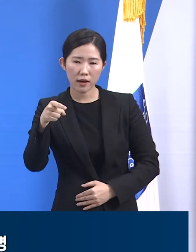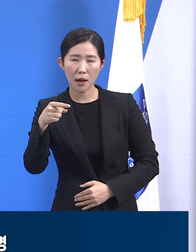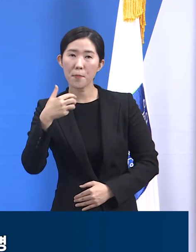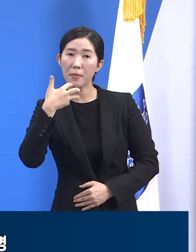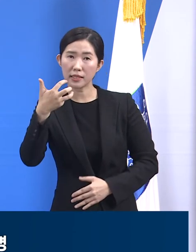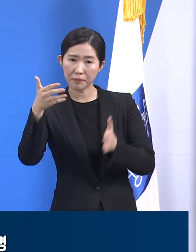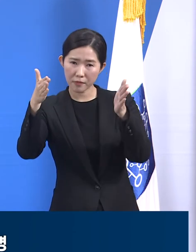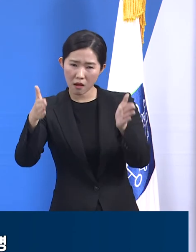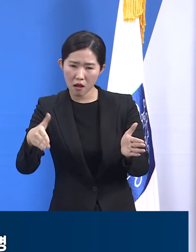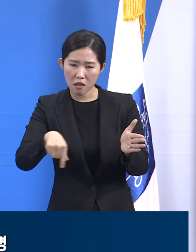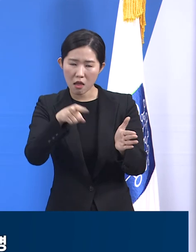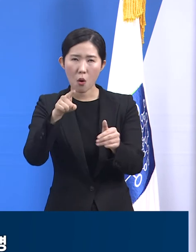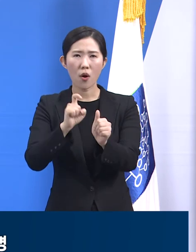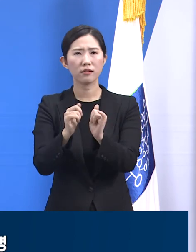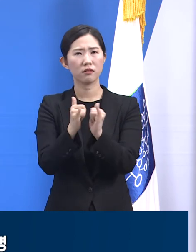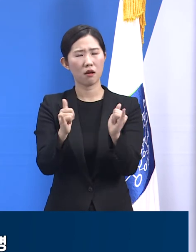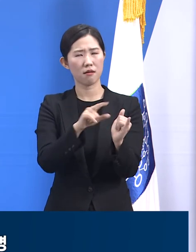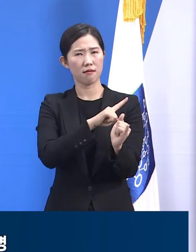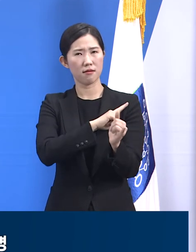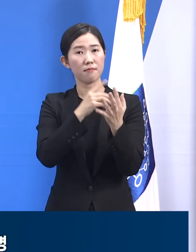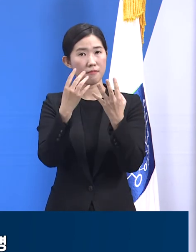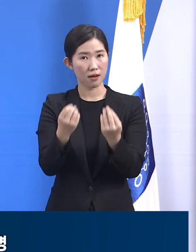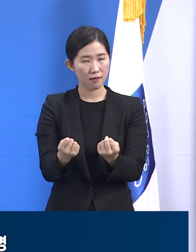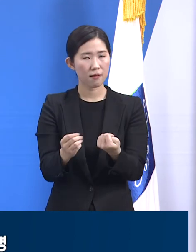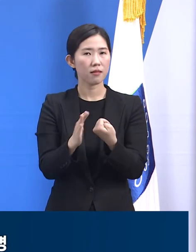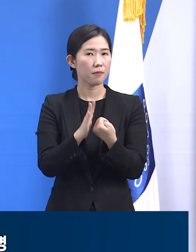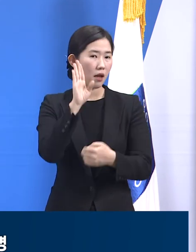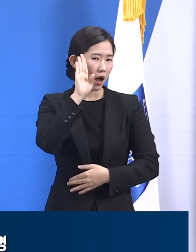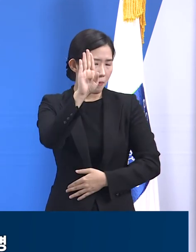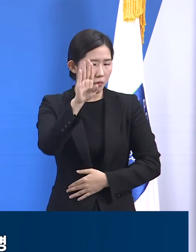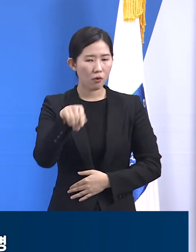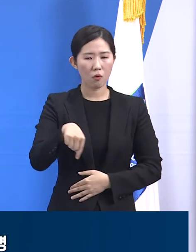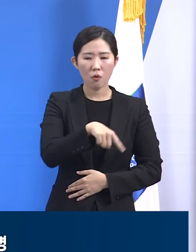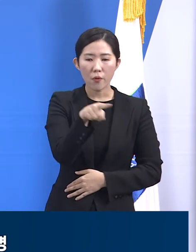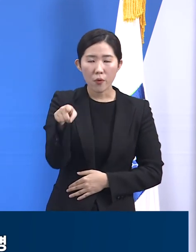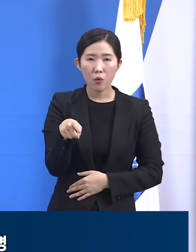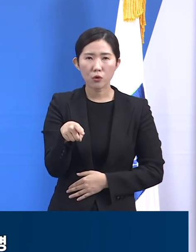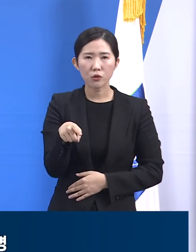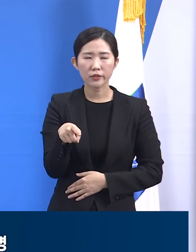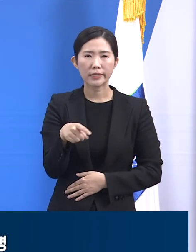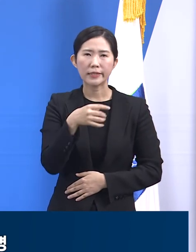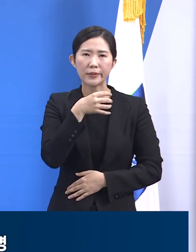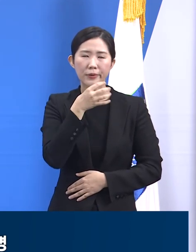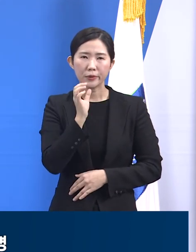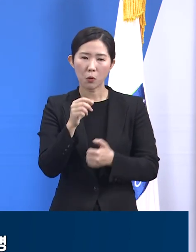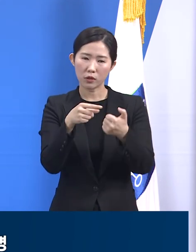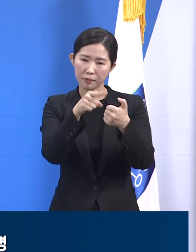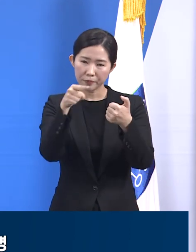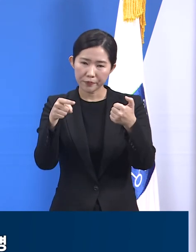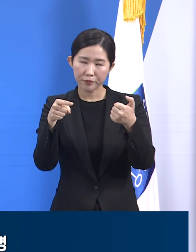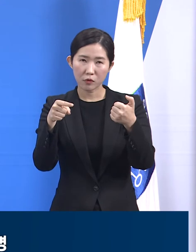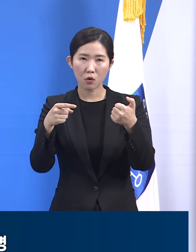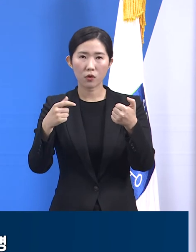코로나19 대응 정책에 앞으로 질적인 변화가 좀 필요할 것이라는 것을 시사합니다.